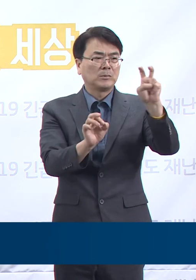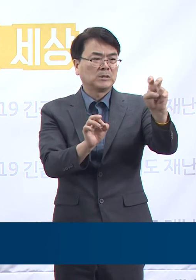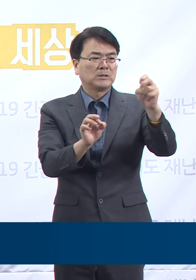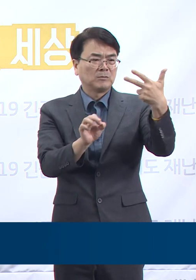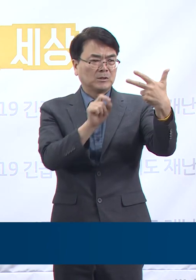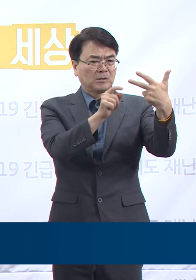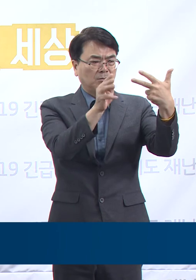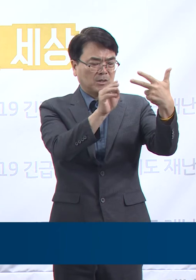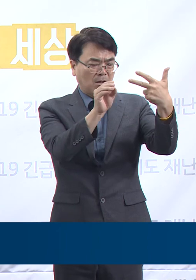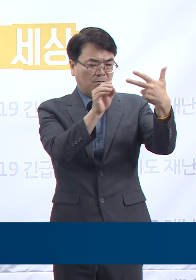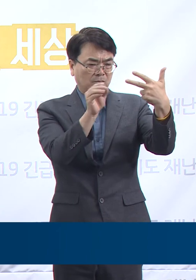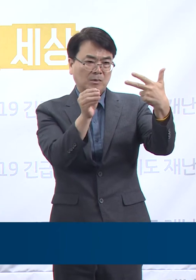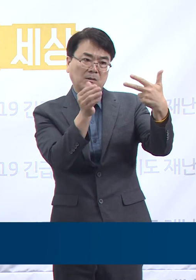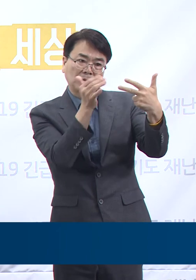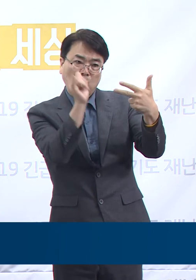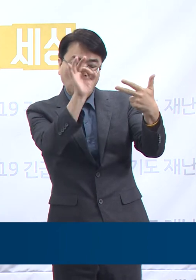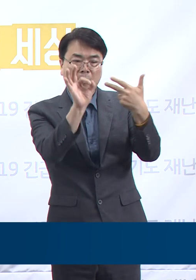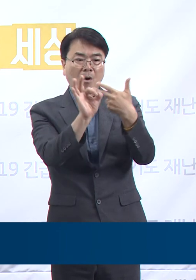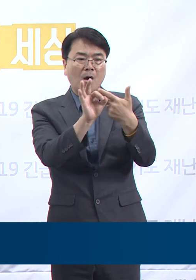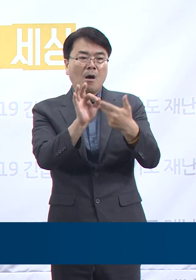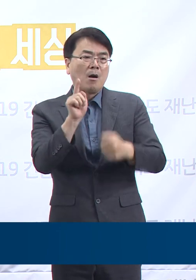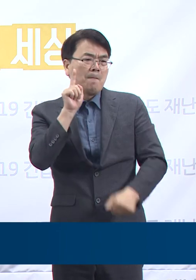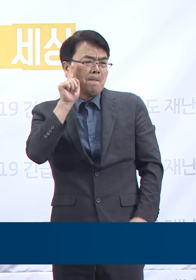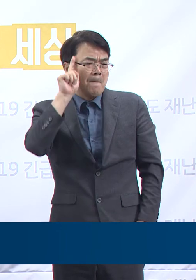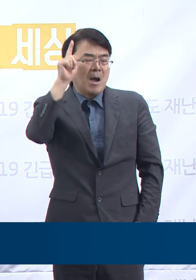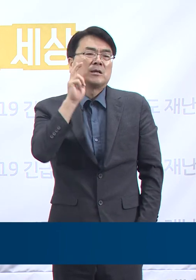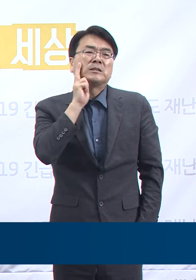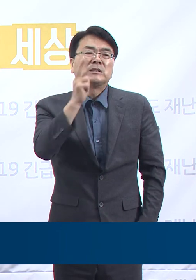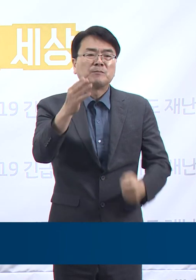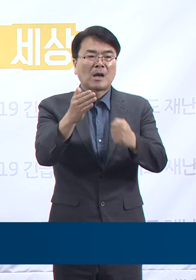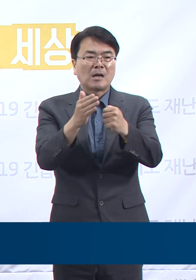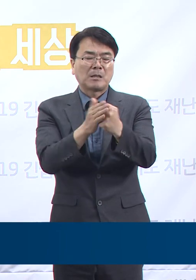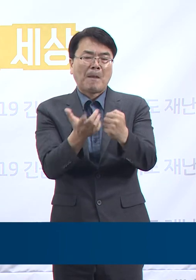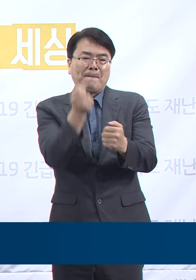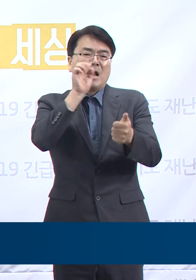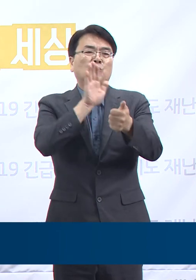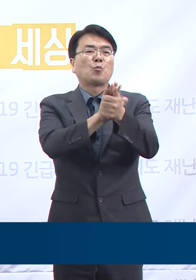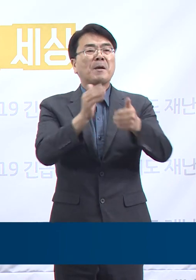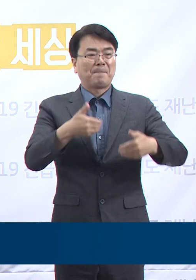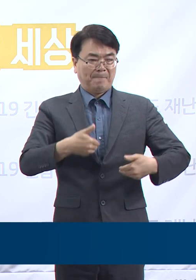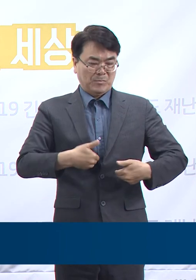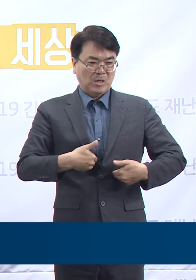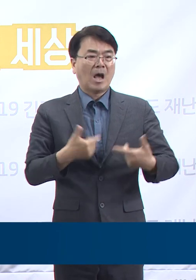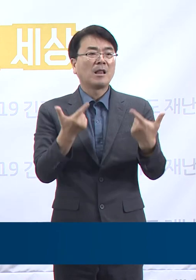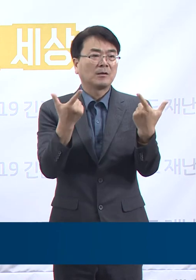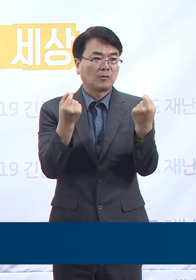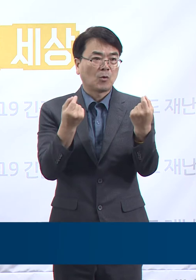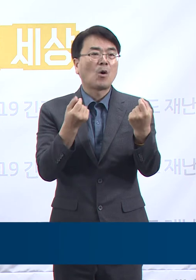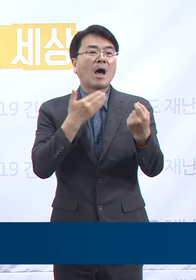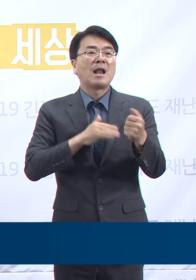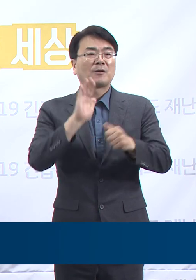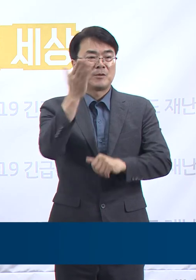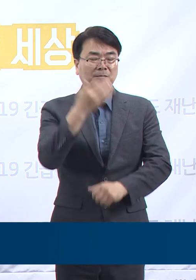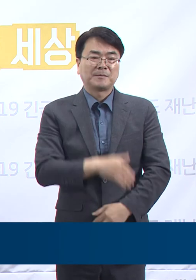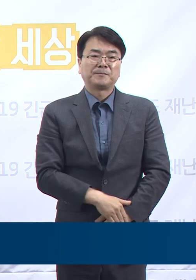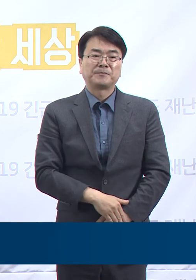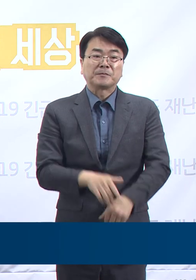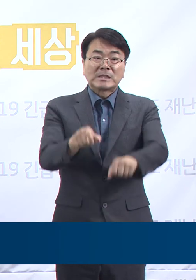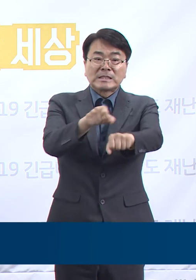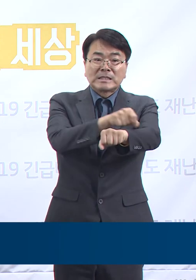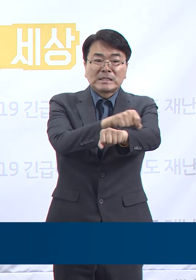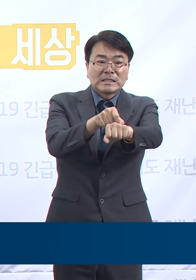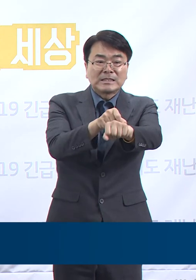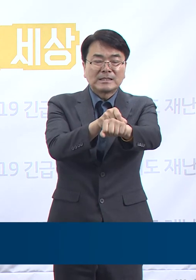도움이 필요한 고도의 스트레스 상태를 나타냈고 이에 대한 지원이 필요한 것으로 나타났으며 특히